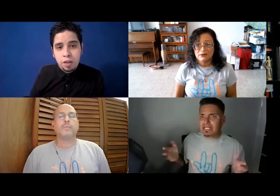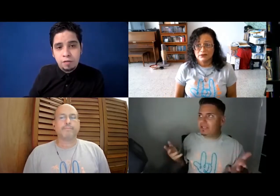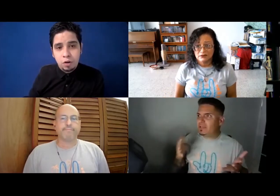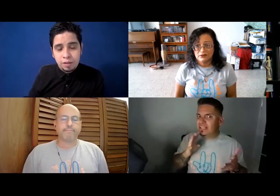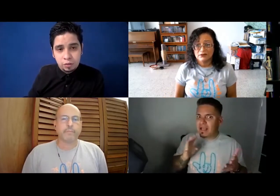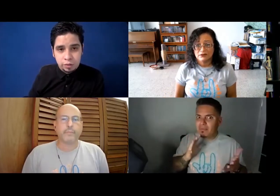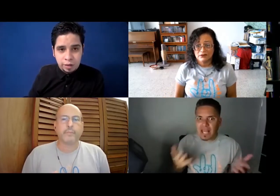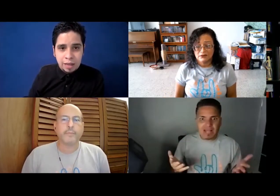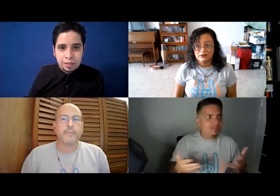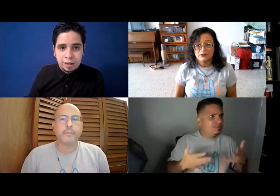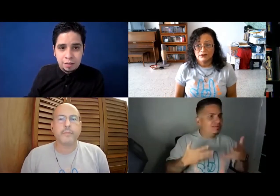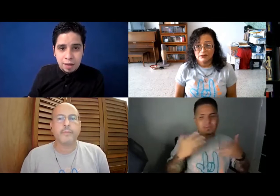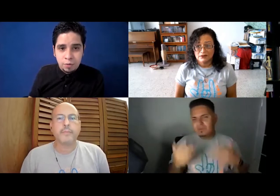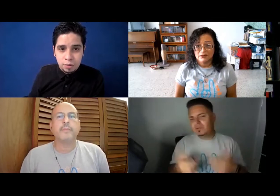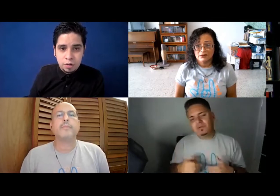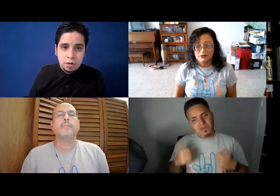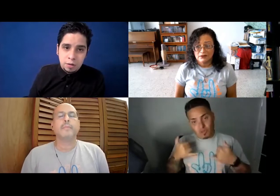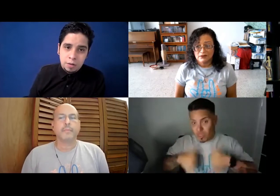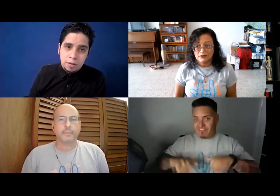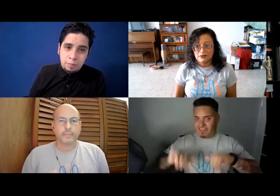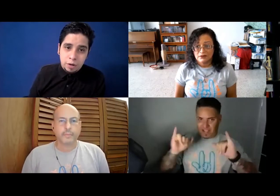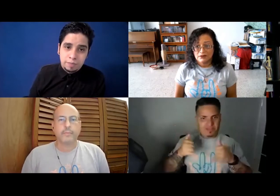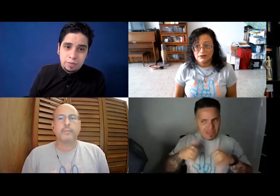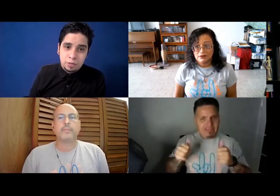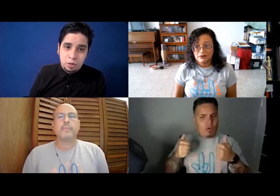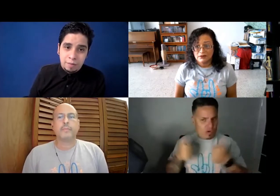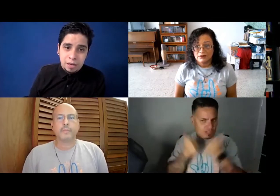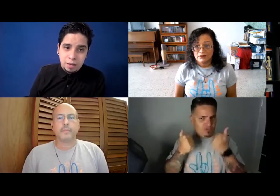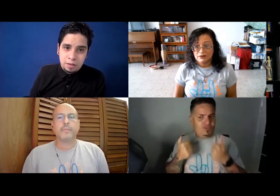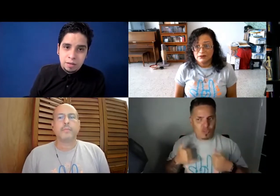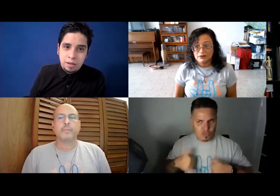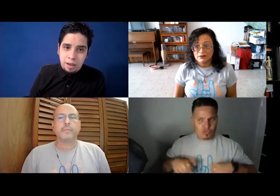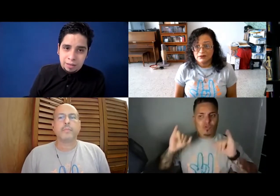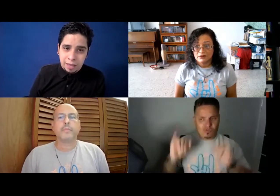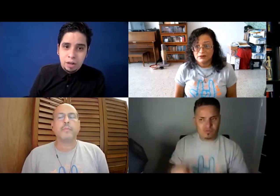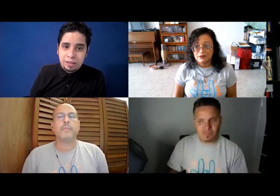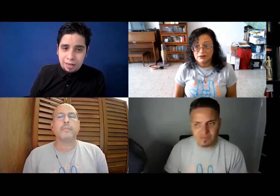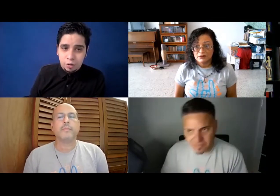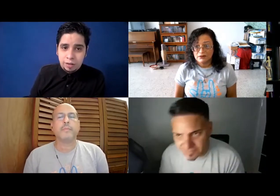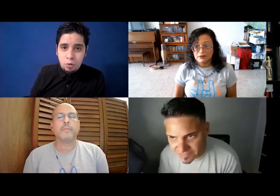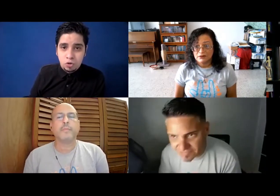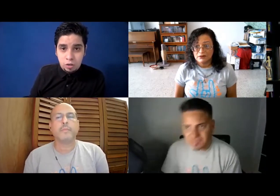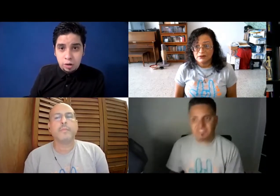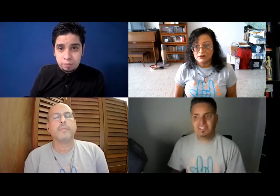de la información que ya antes recibíamos, y pues, todavía, tenemos este reto que estamos luchando con él.